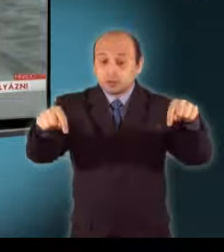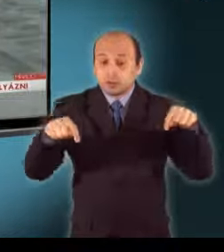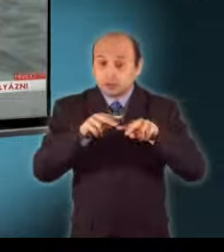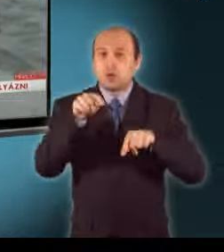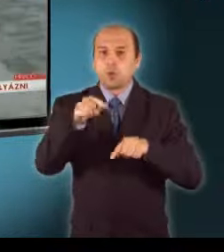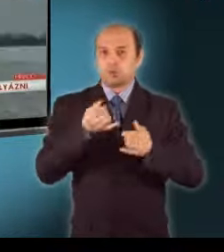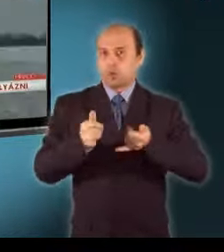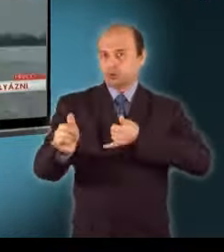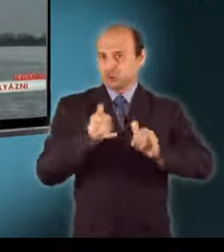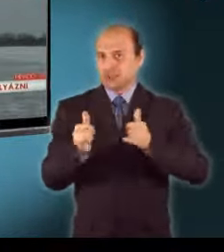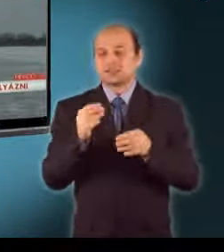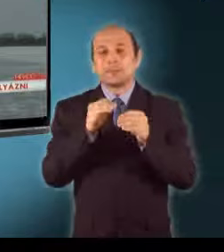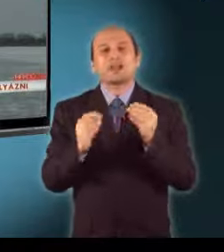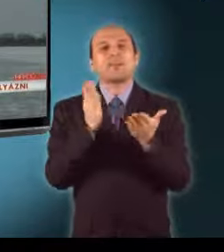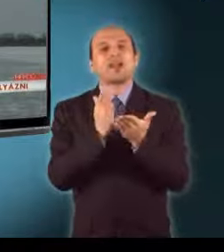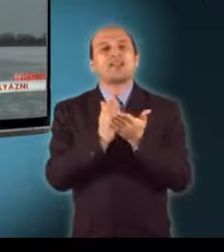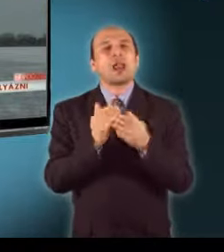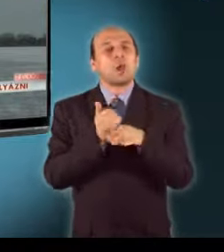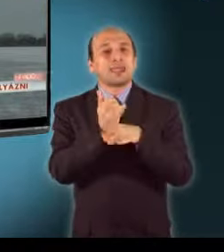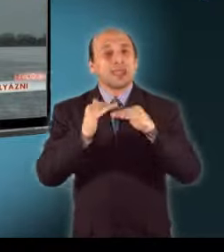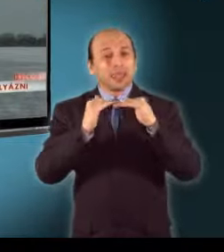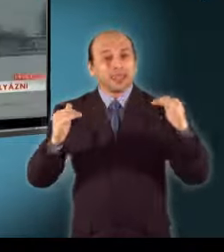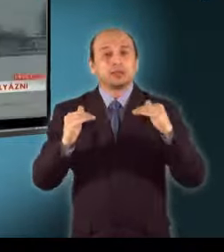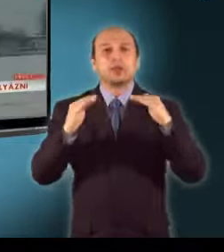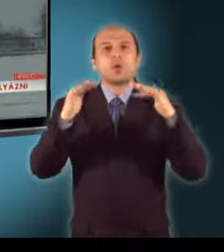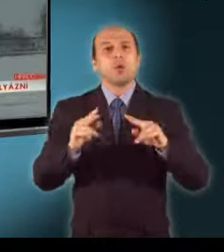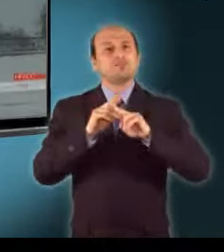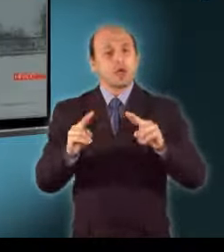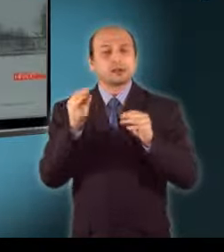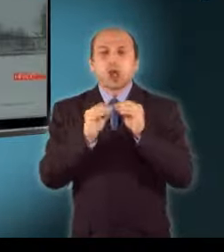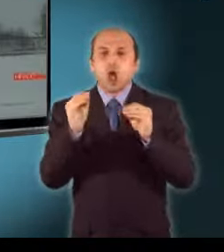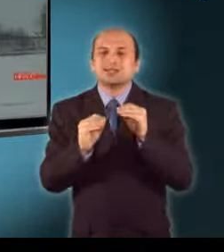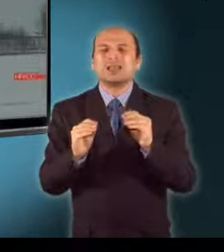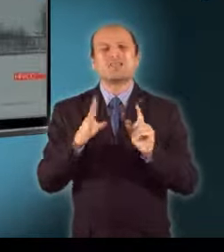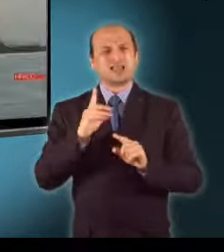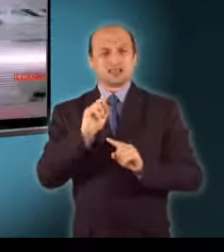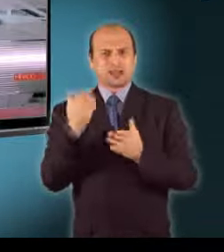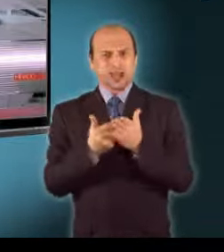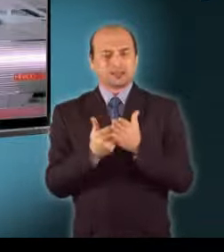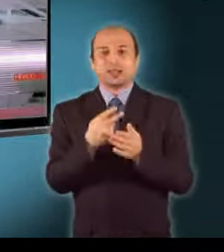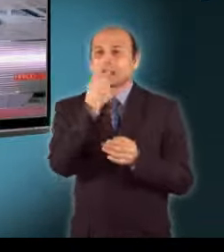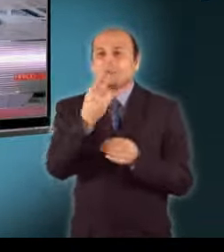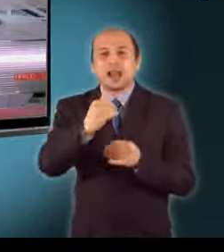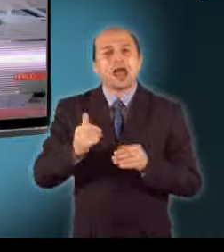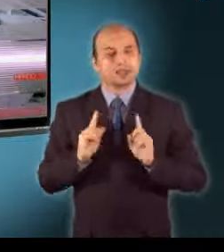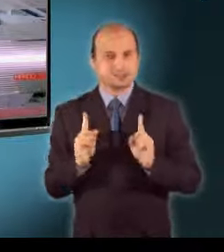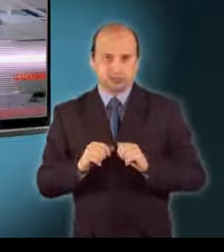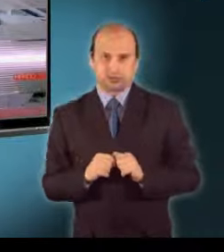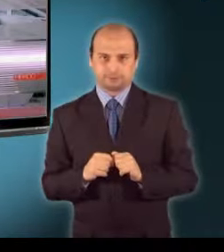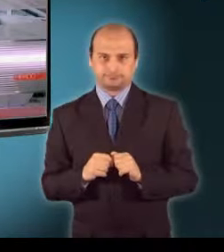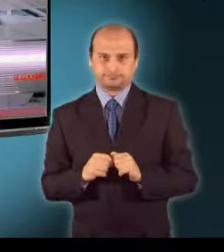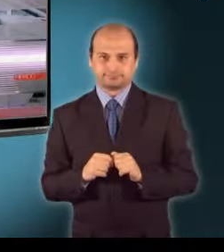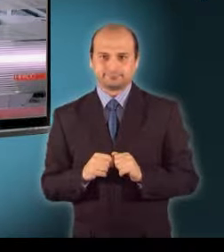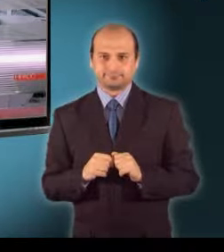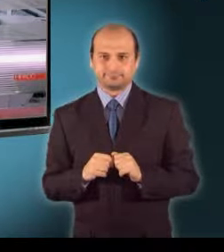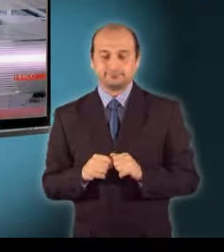megfelelő vastagságú jeget ugyanis hó borítja, ám pont emiatt nem látszanak a rianások. Tavaszra